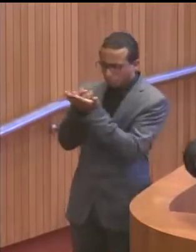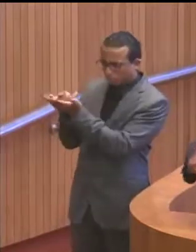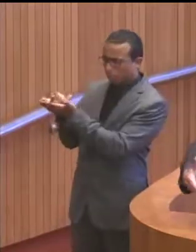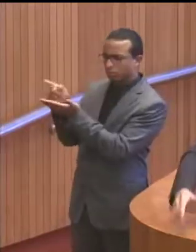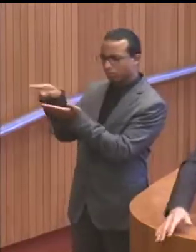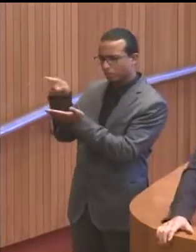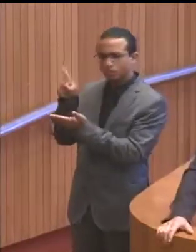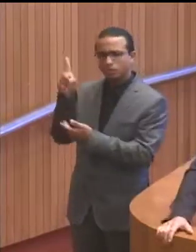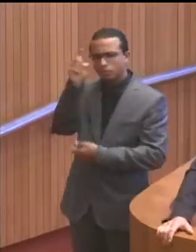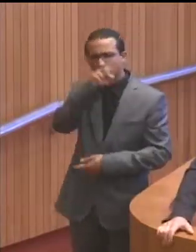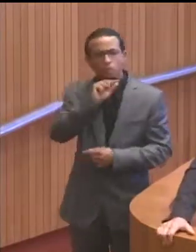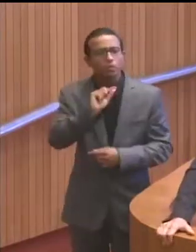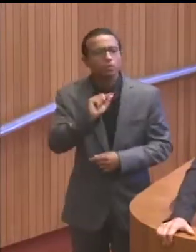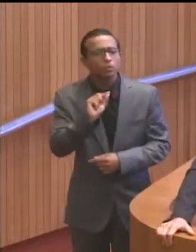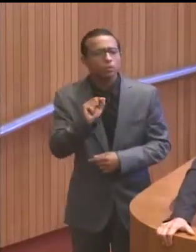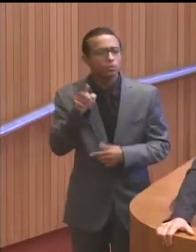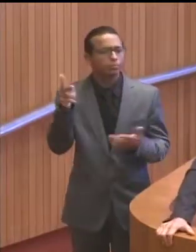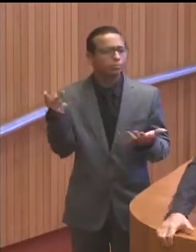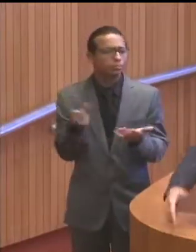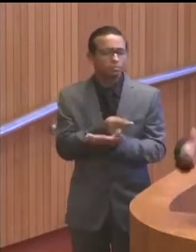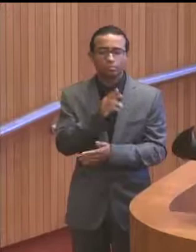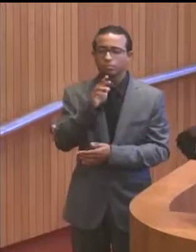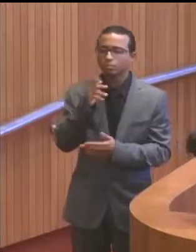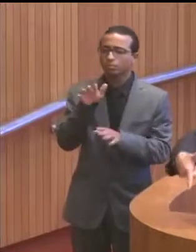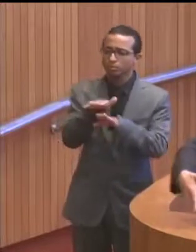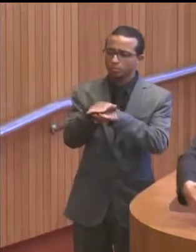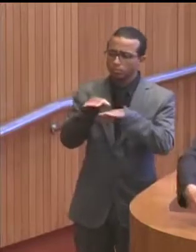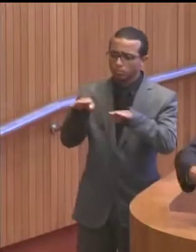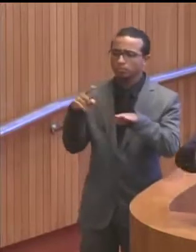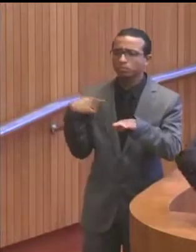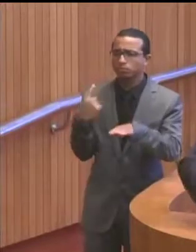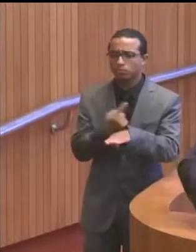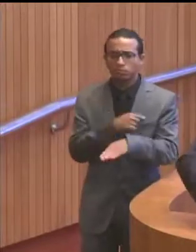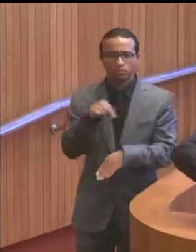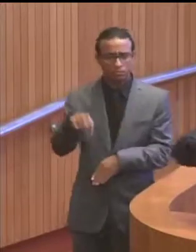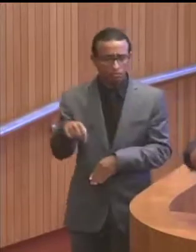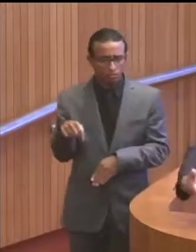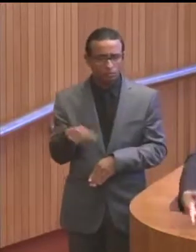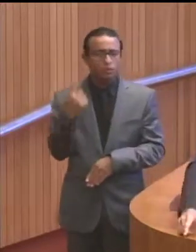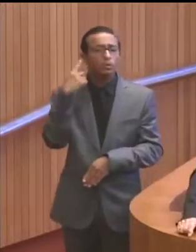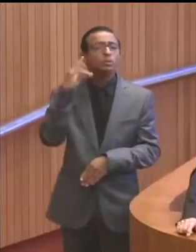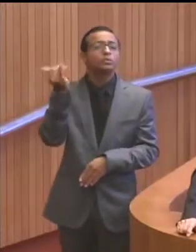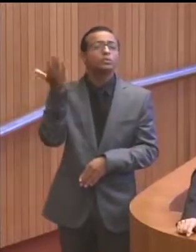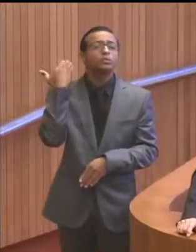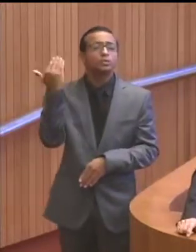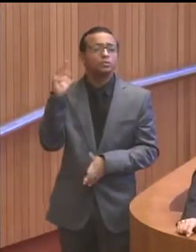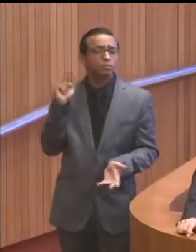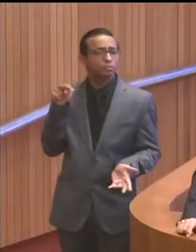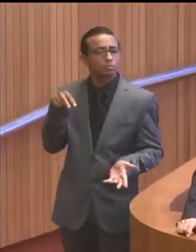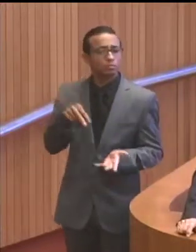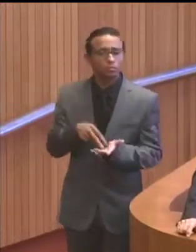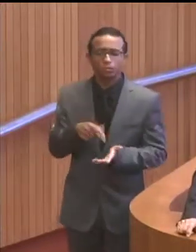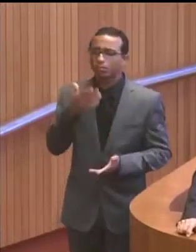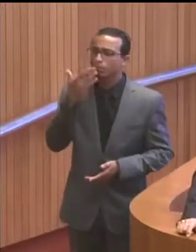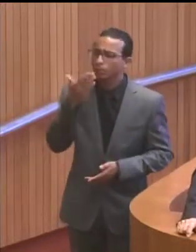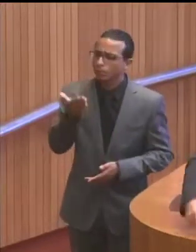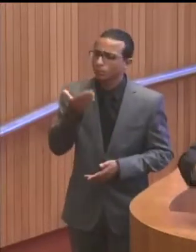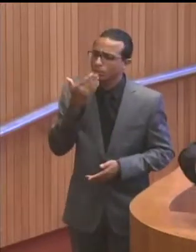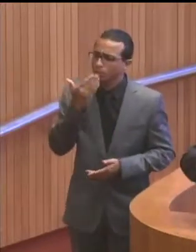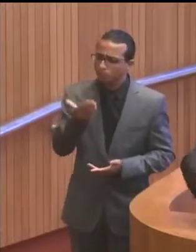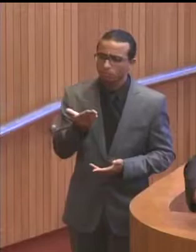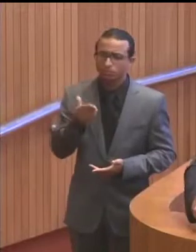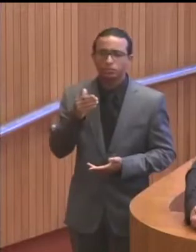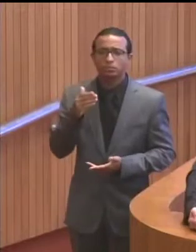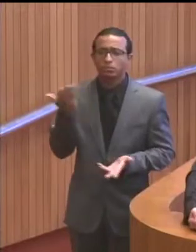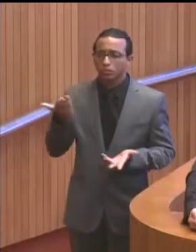dificuldade ainda da famigerada duplicação que todos nós aqui um dia subimos a essa tribuna para poder pedir. E